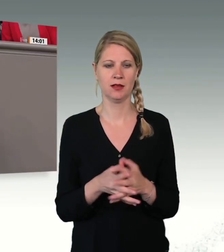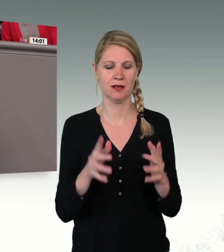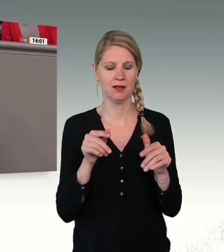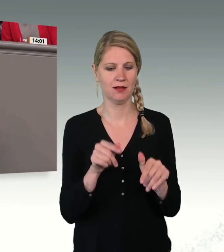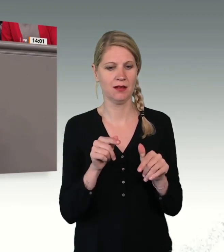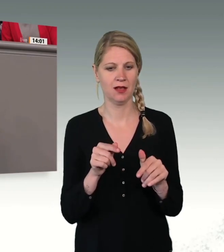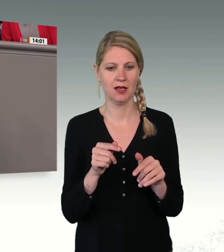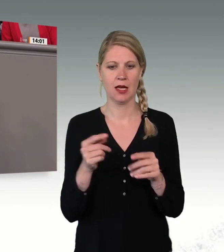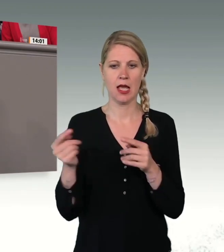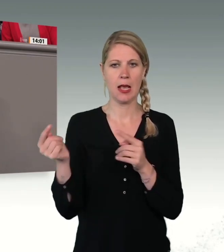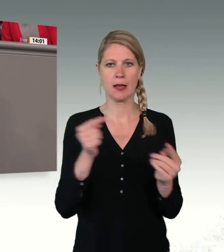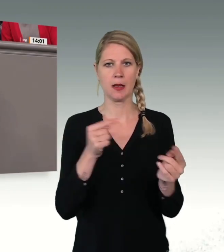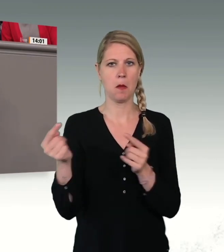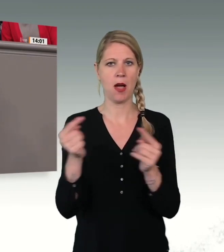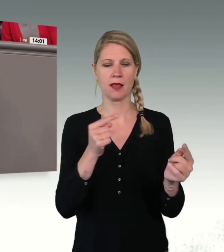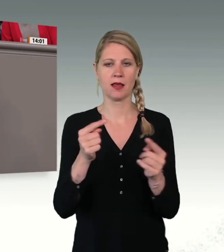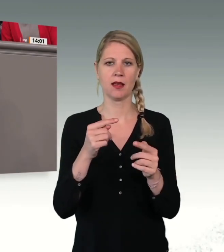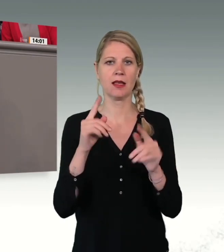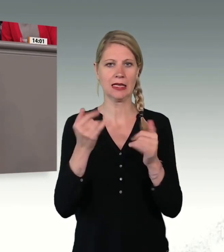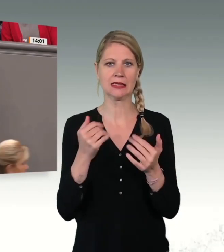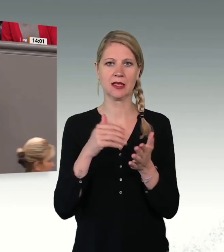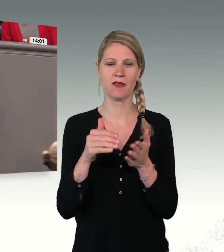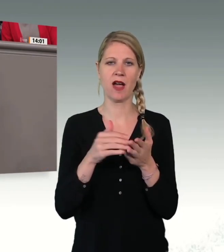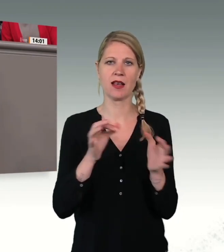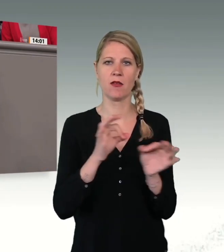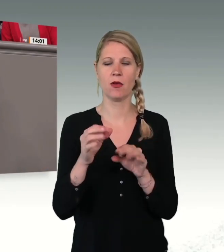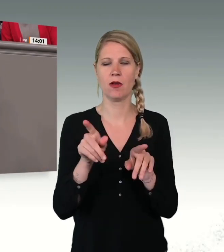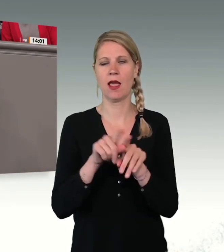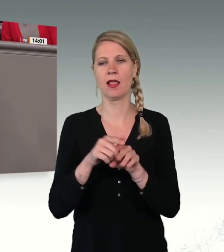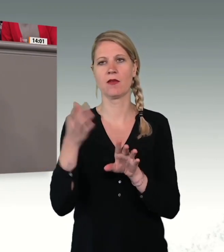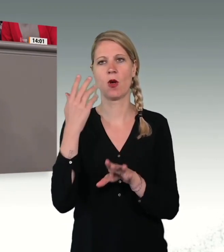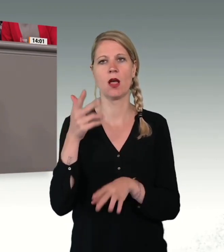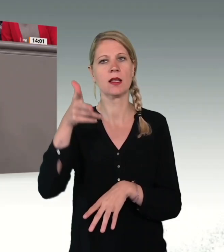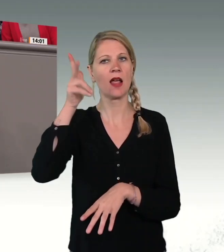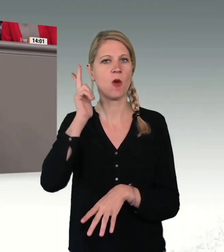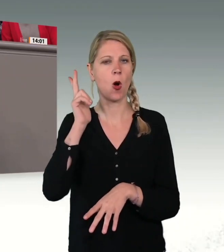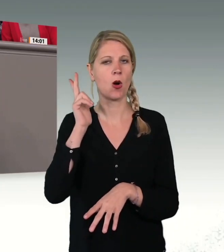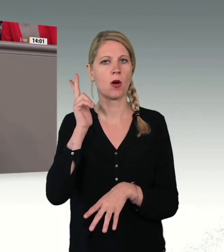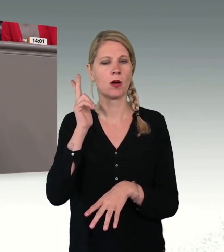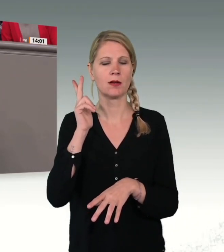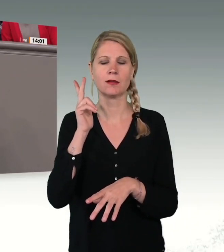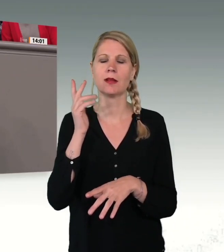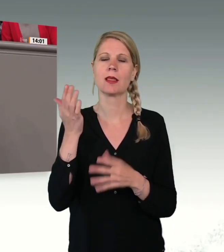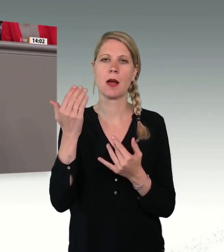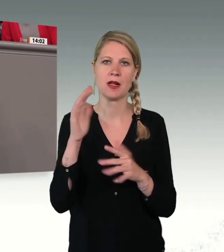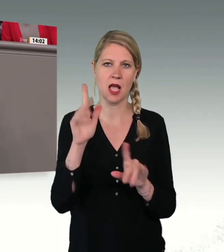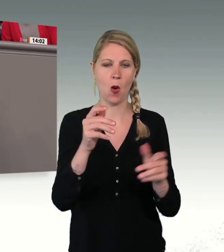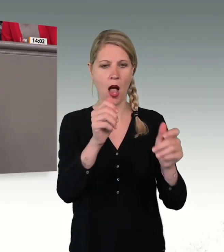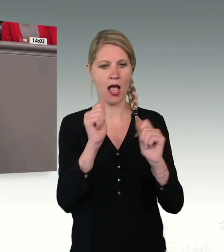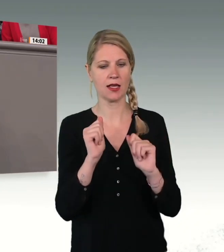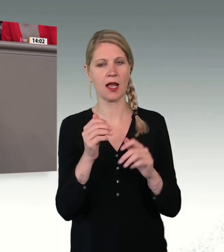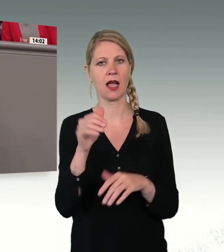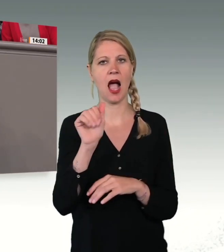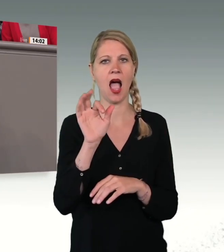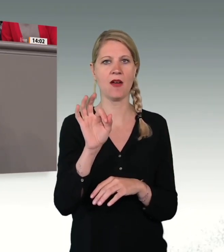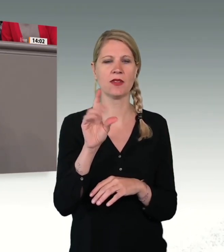der Debatte, wie wir sie vor drei Wochen geführt haben. Damals auch ein Antrag der AfD, und es ging um die Frage der Registrierung der Menschen, die aus